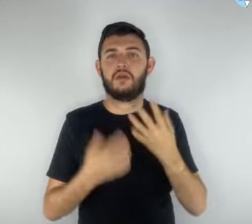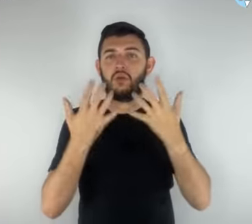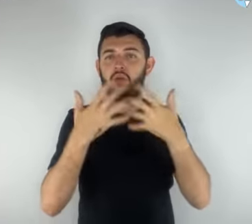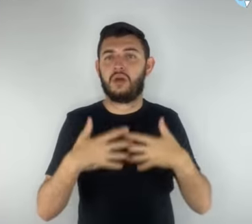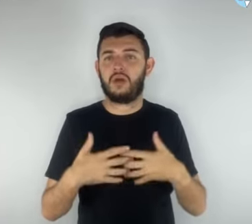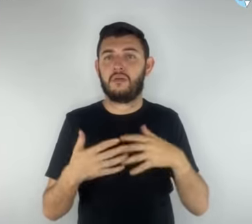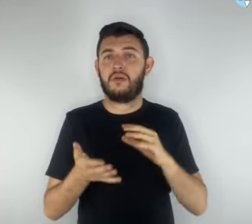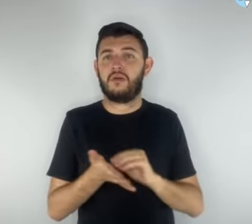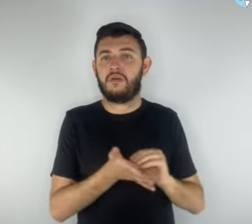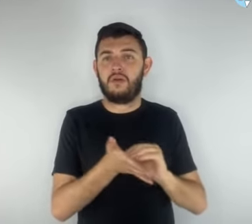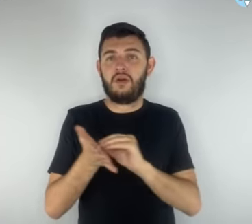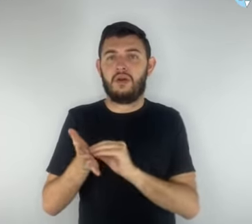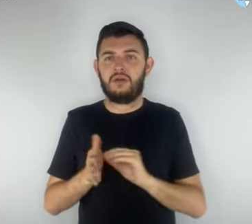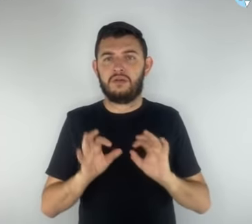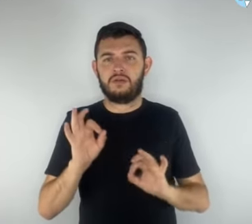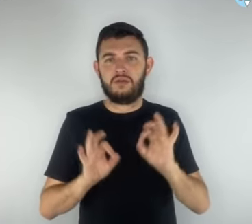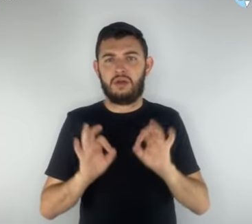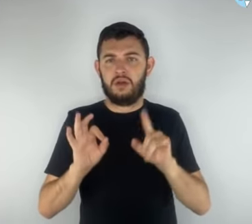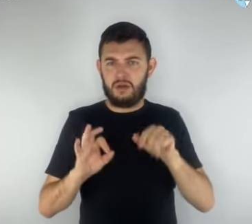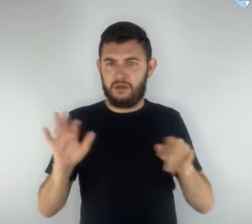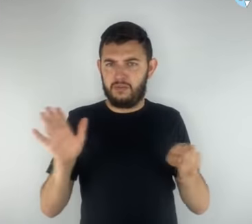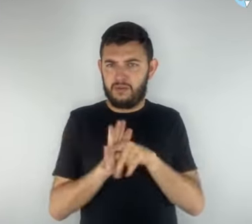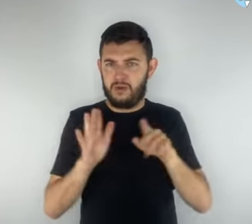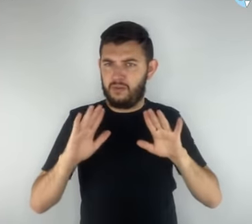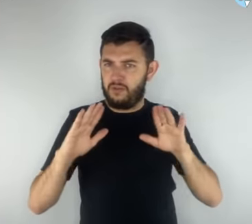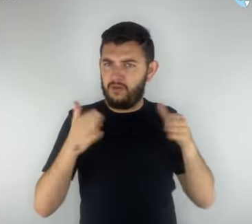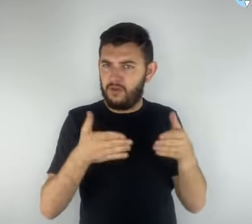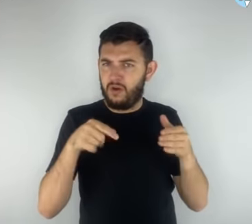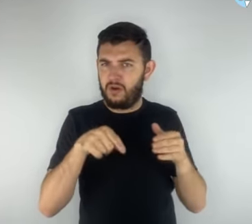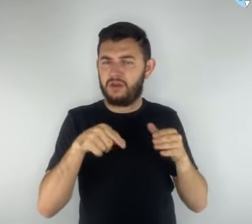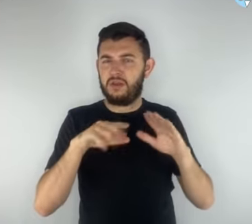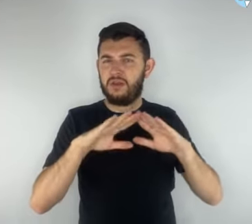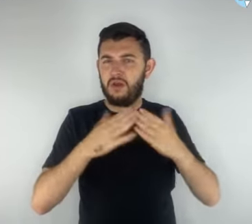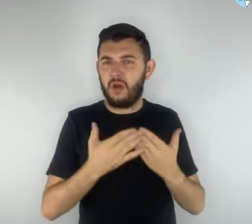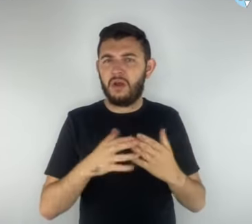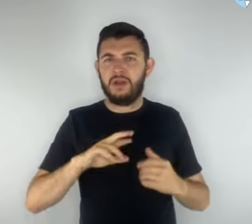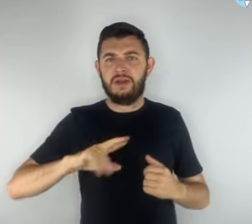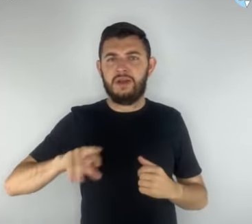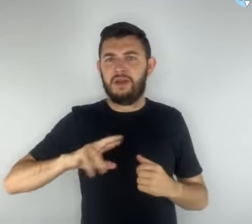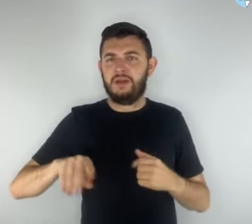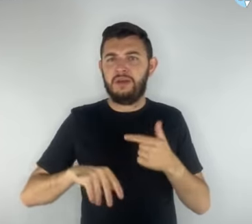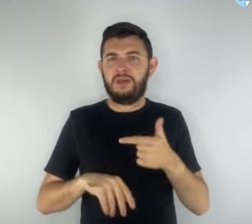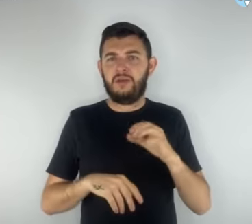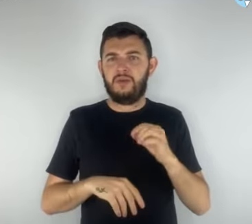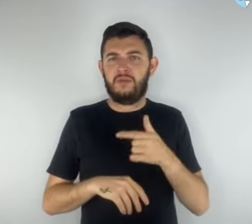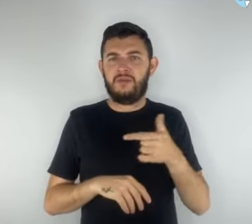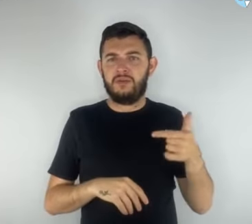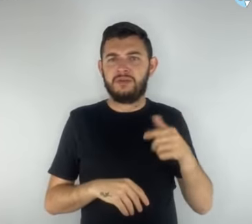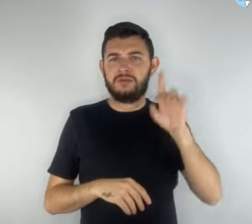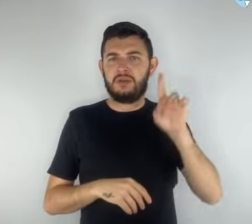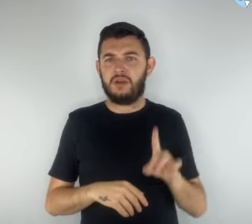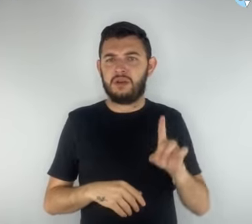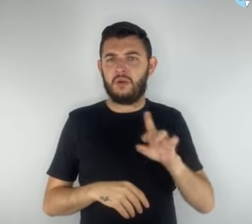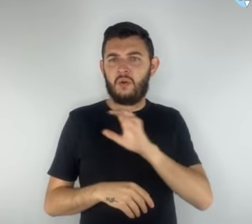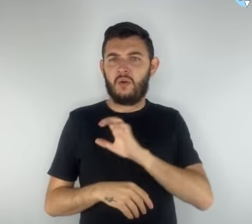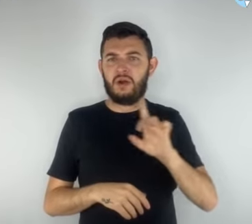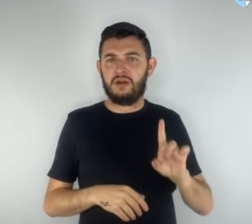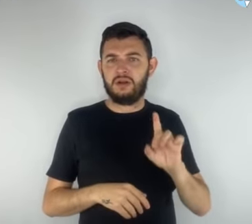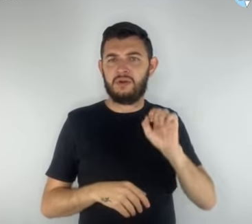não é exclusiva desta unidade de ensino. Em 2022, diretores, coordenadores e professores do